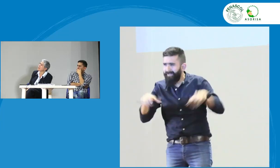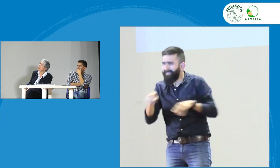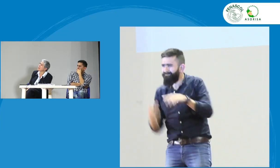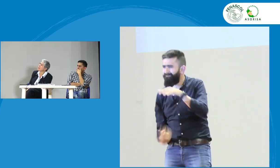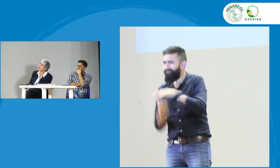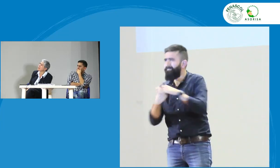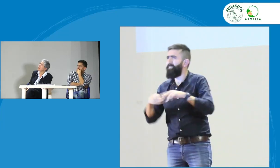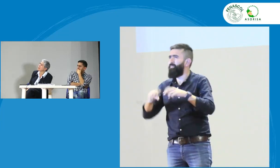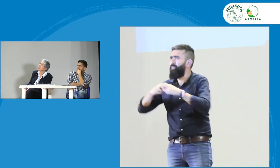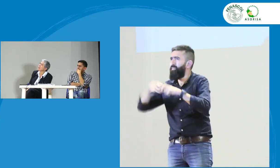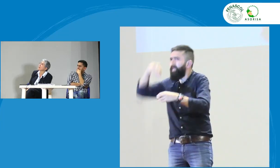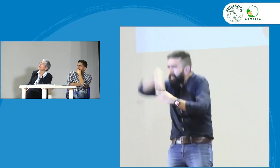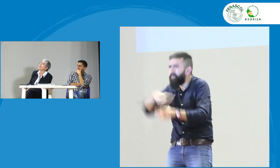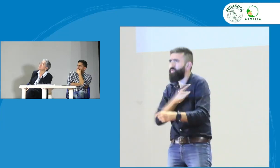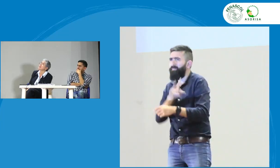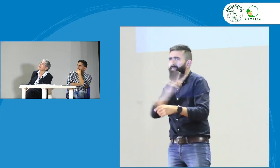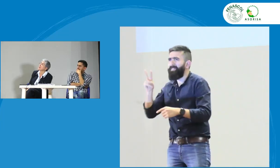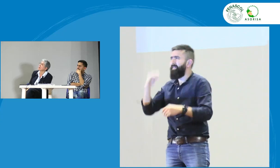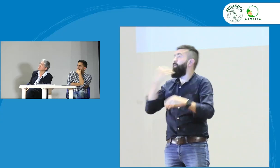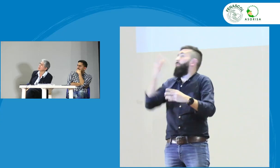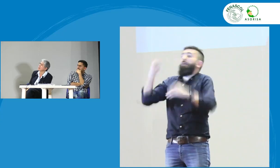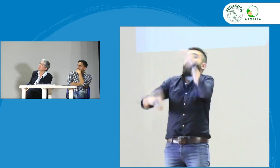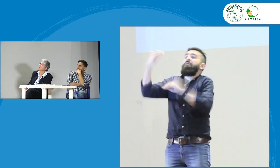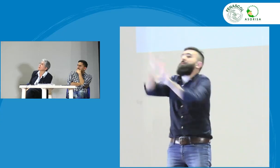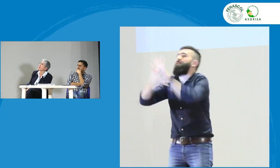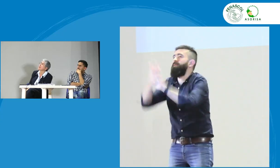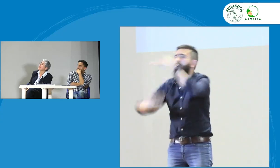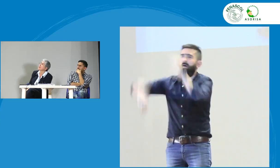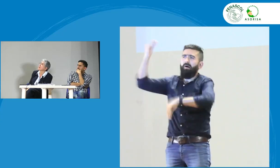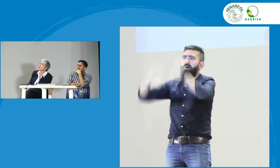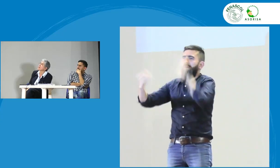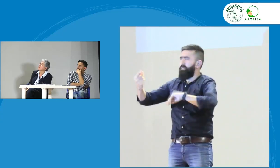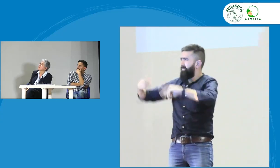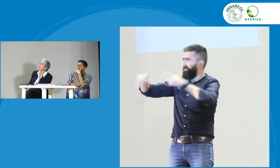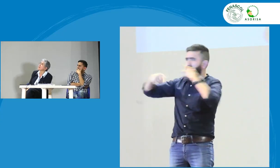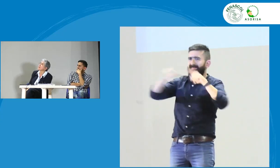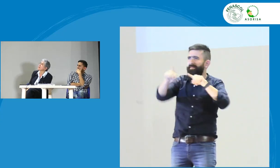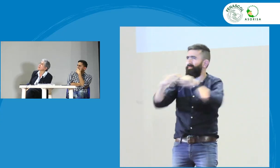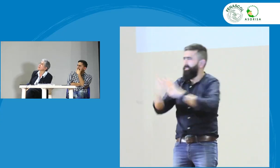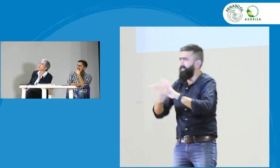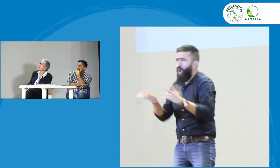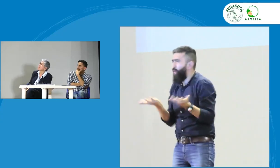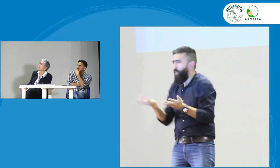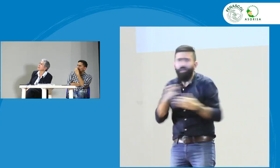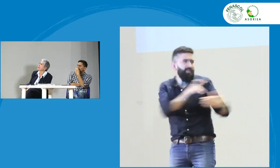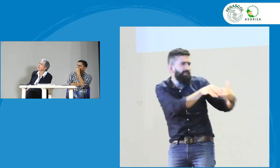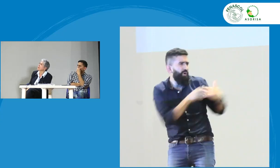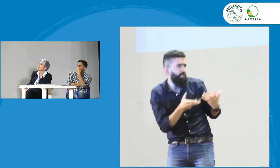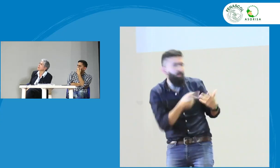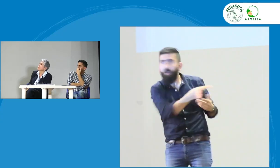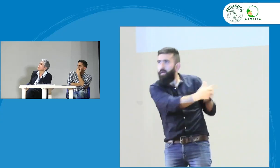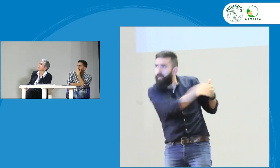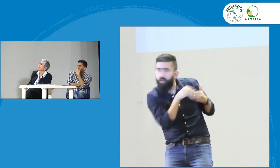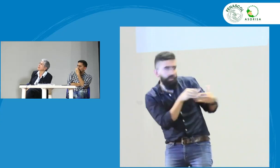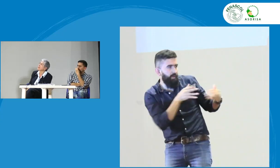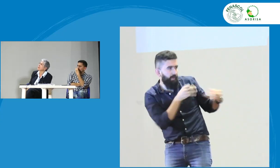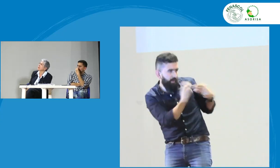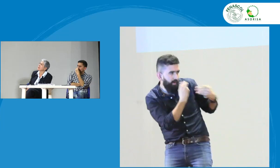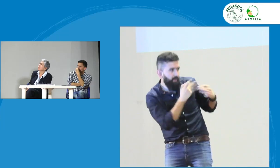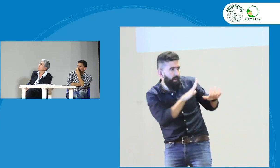por favor nos orientas cómo podemos solucionar este inconveniente que se nos está presentando en la universidad del valle es que tenemos diferencias en cuanto al uso de